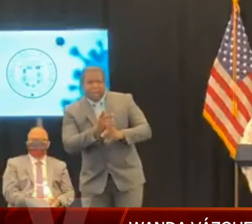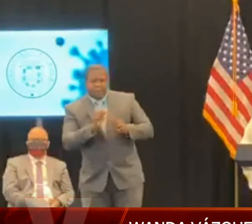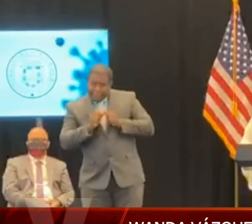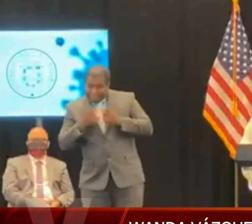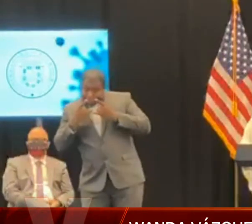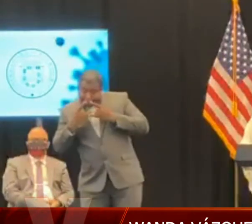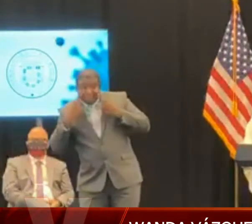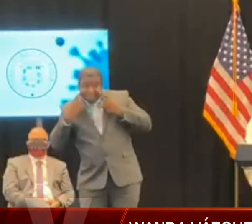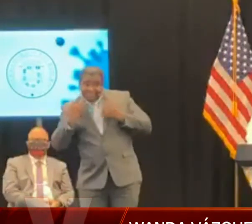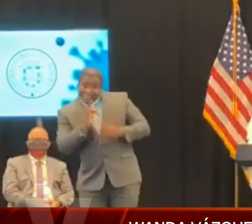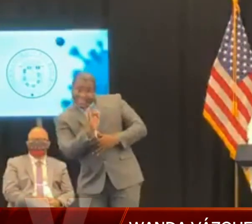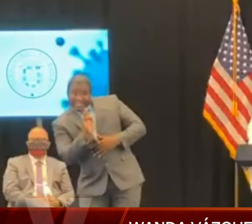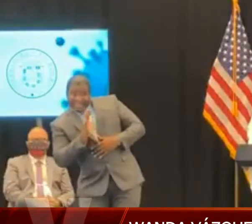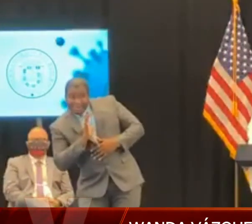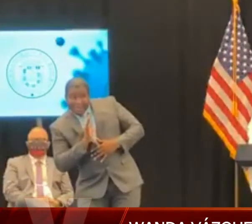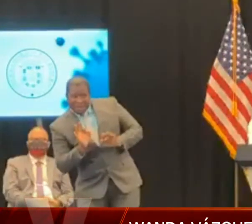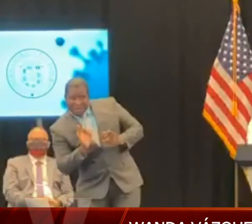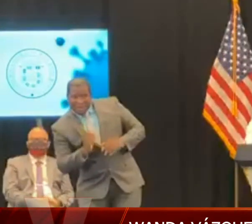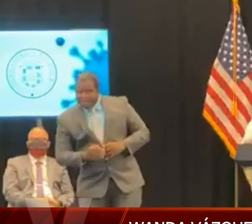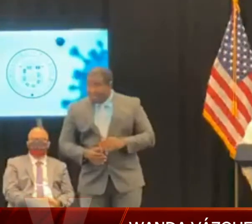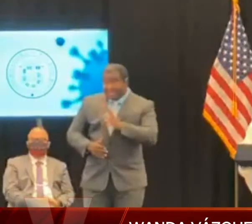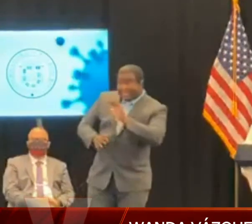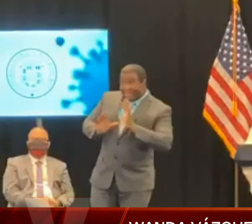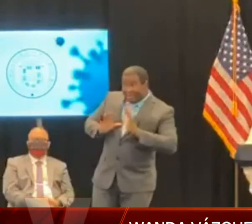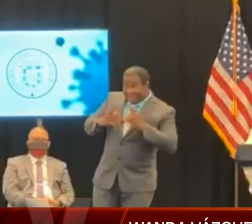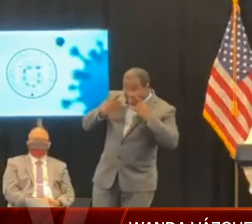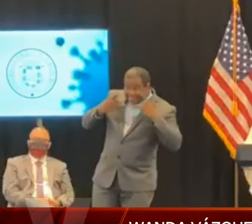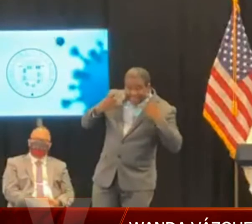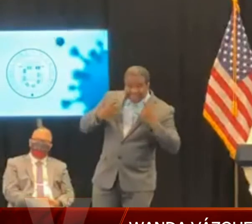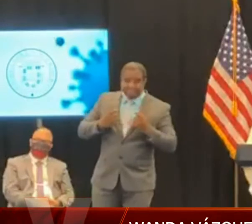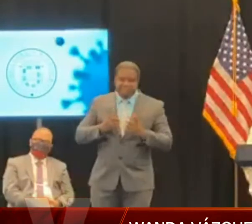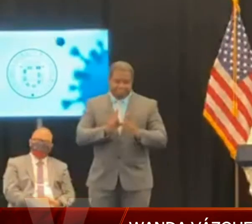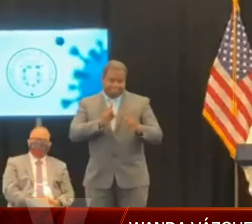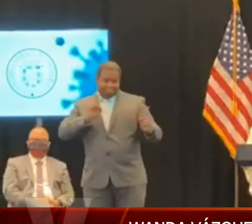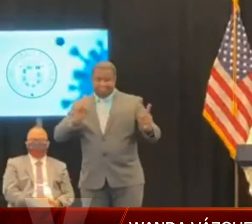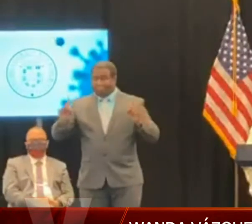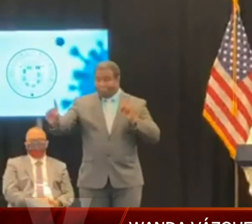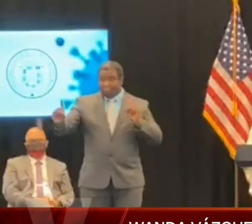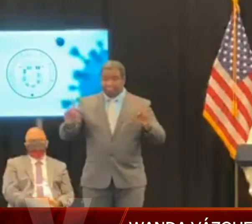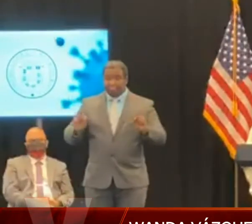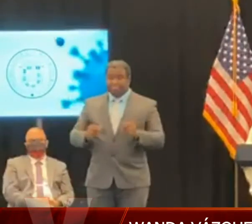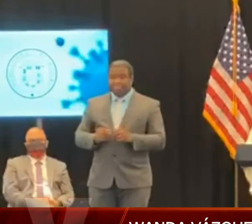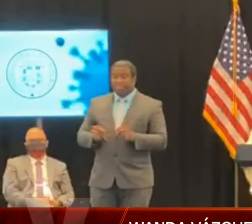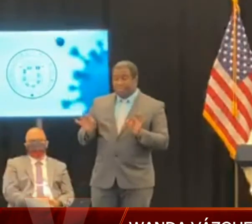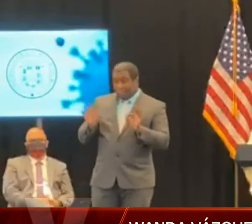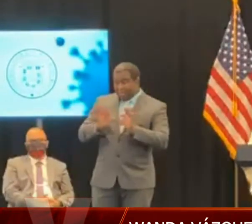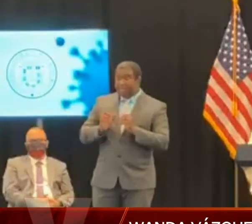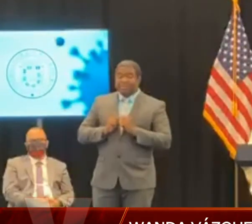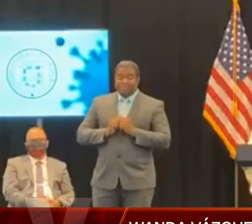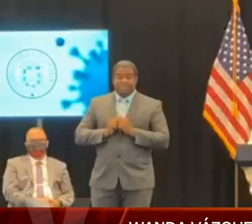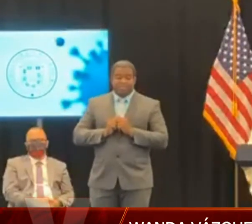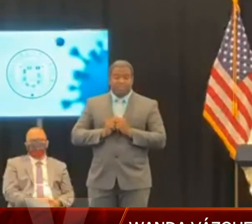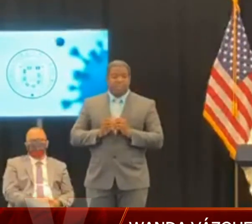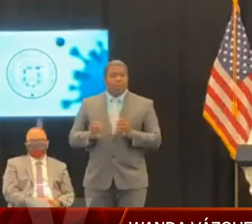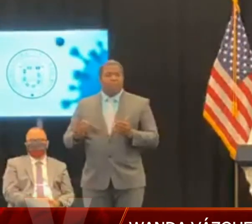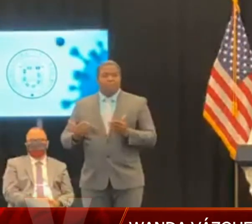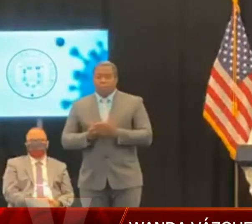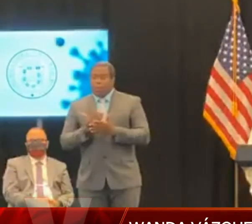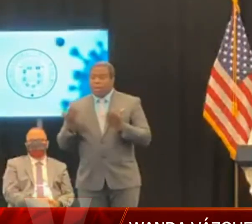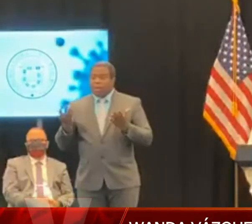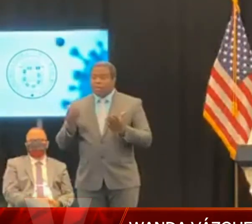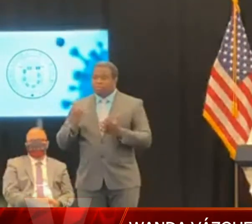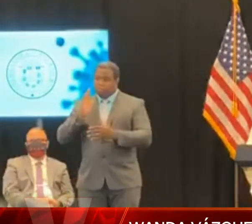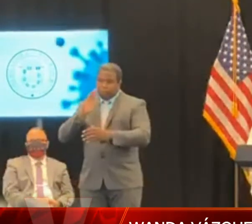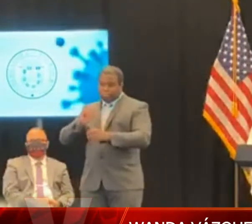Las disposiciones que se han hecho en esta orden ejecutiva que entrará en vigor el próximo 12 de septiembre